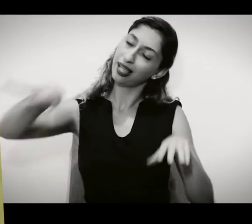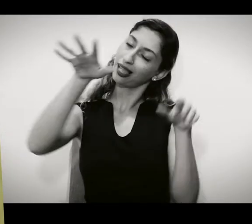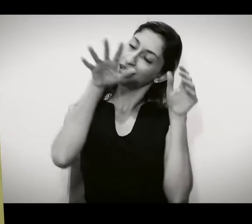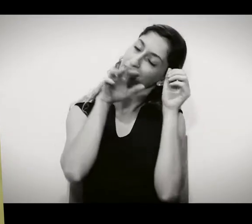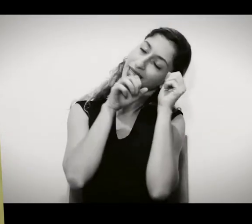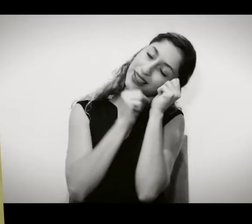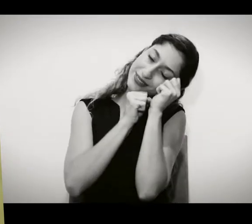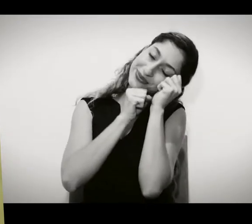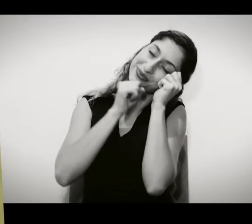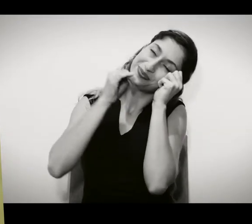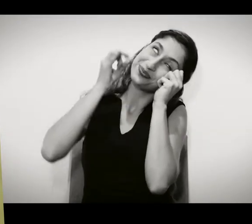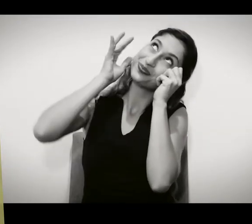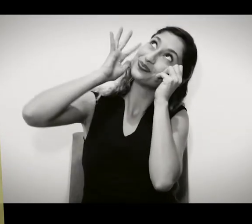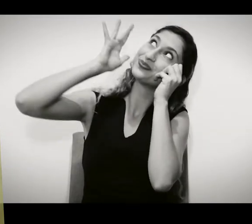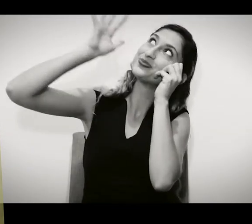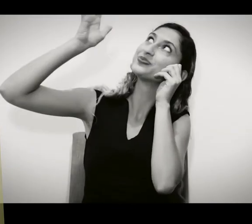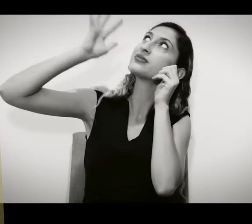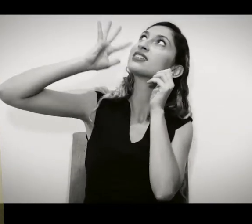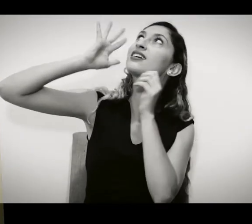e sonhou.